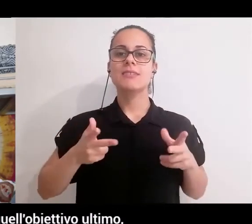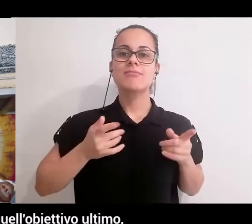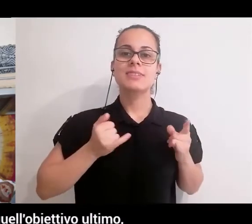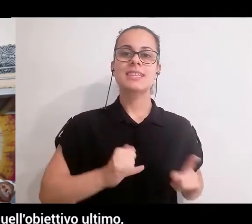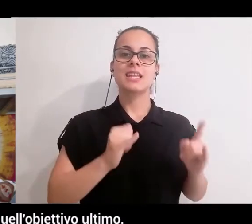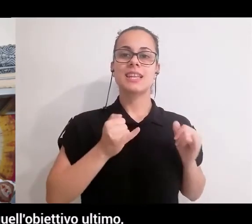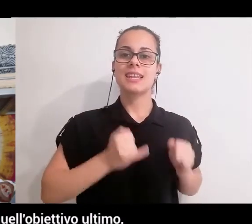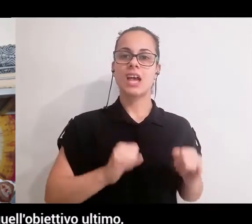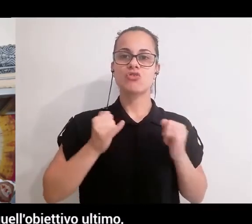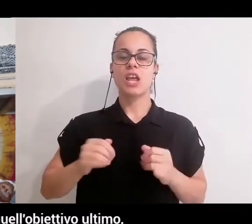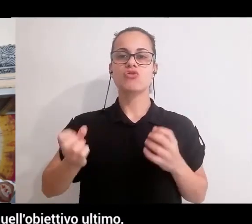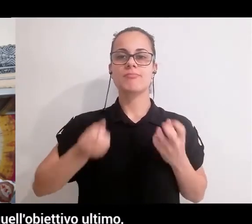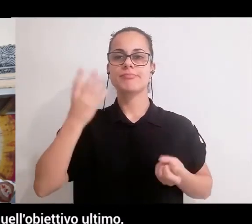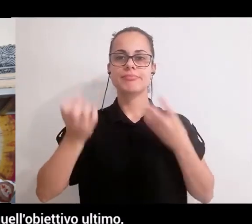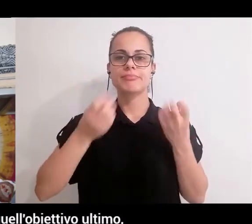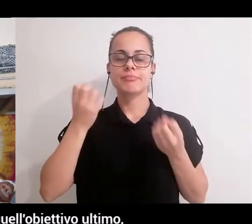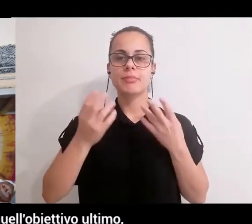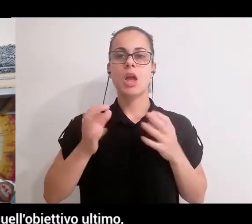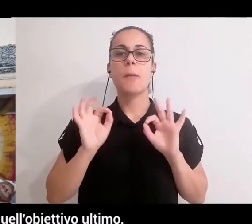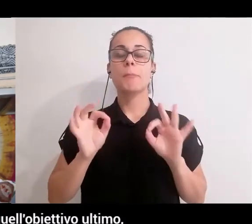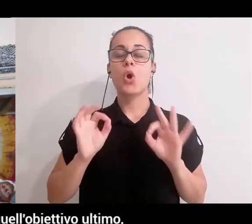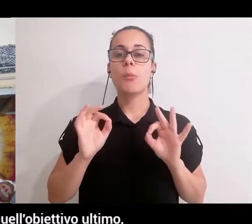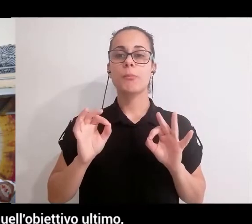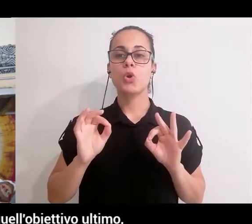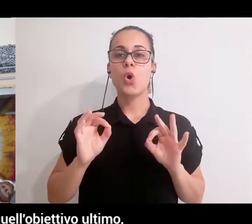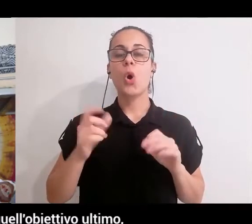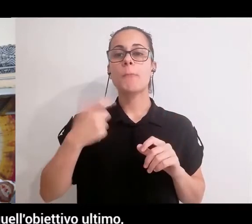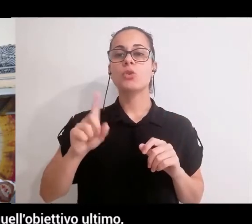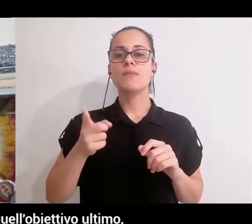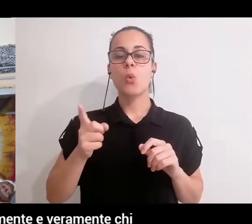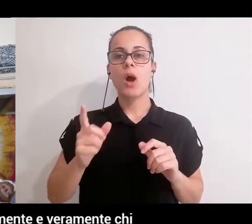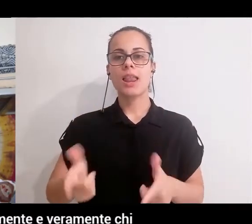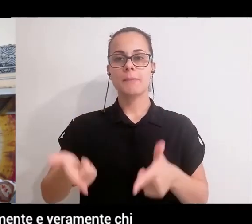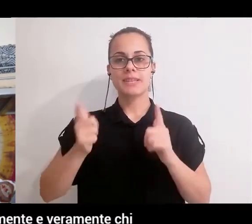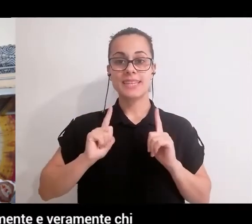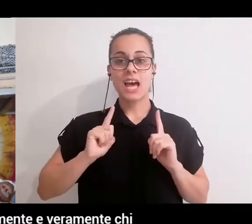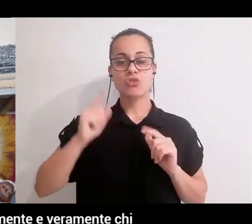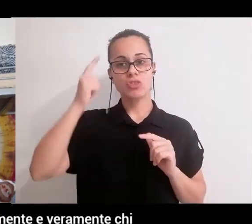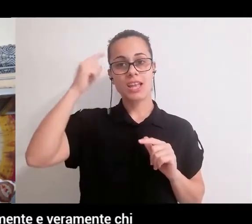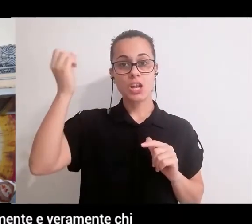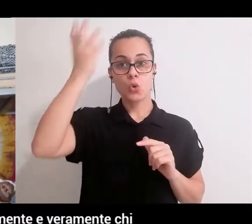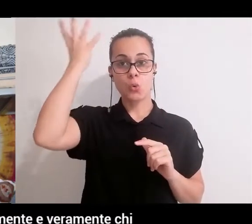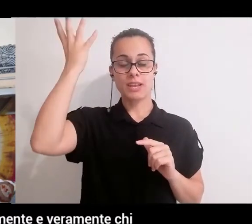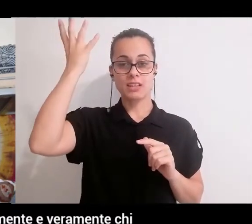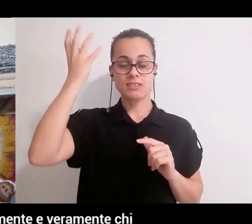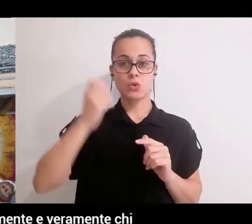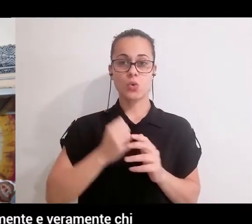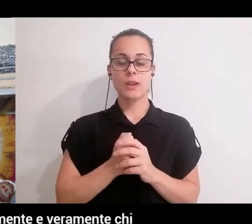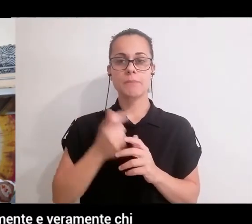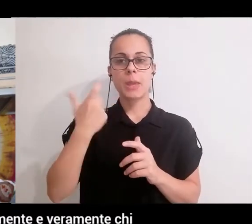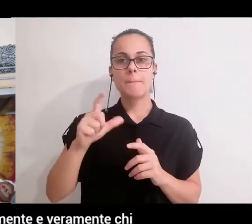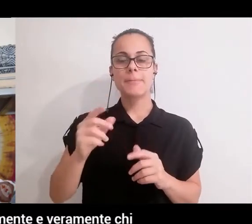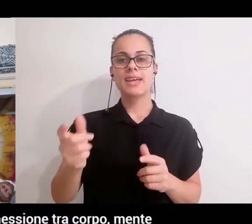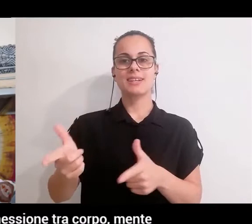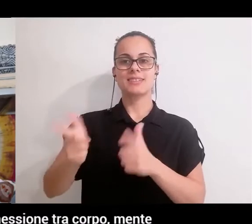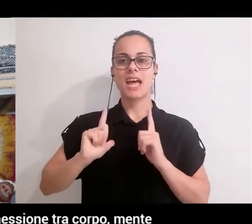state pensate per arrivare a quell'obiettivo ultimo quindi a quello di comprendere profondamente